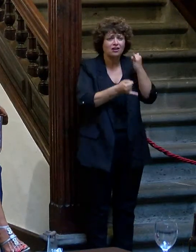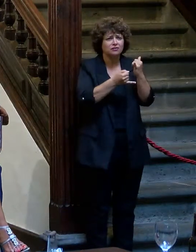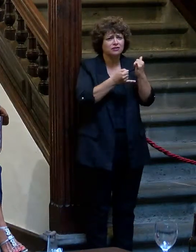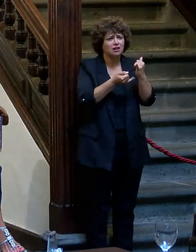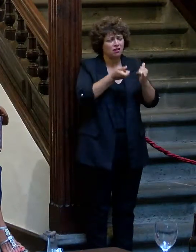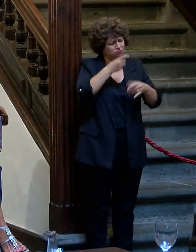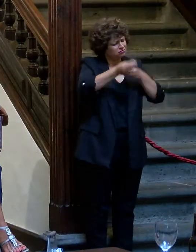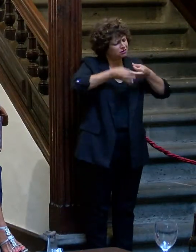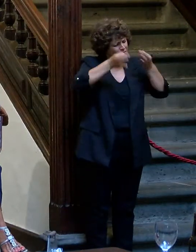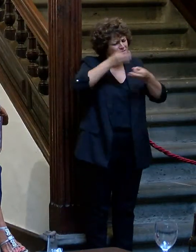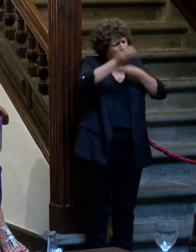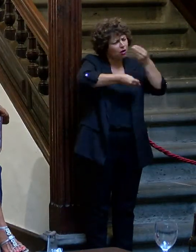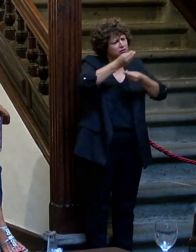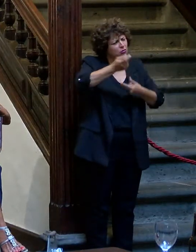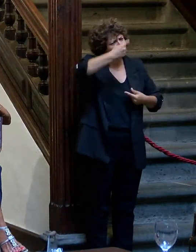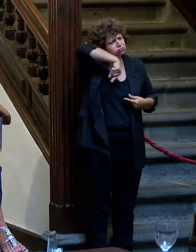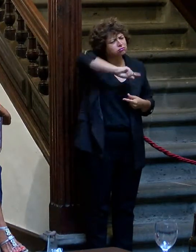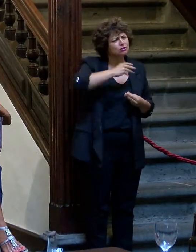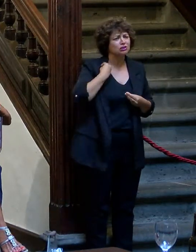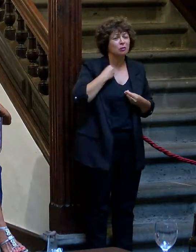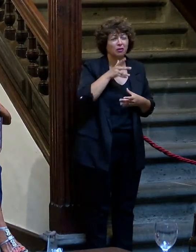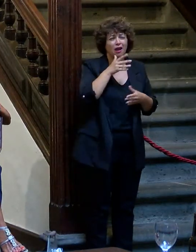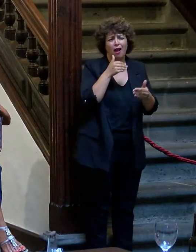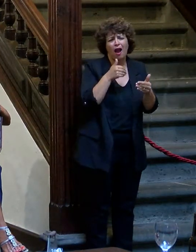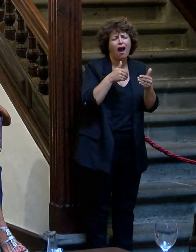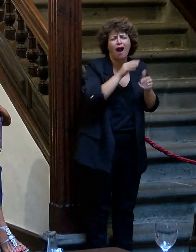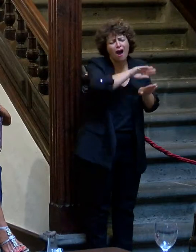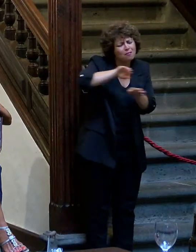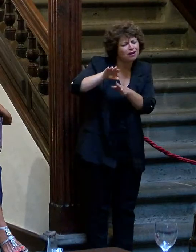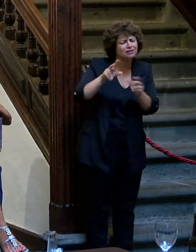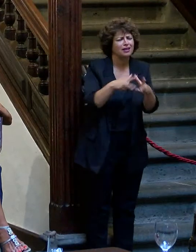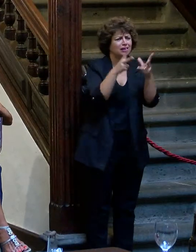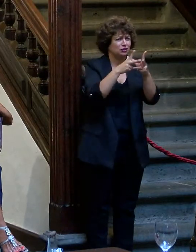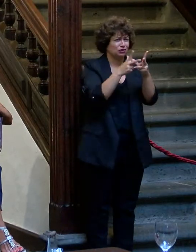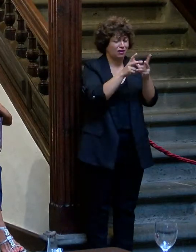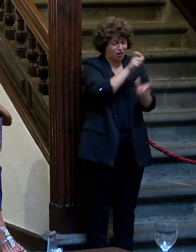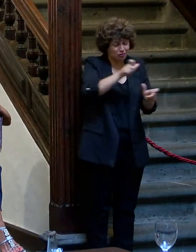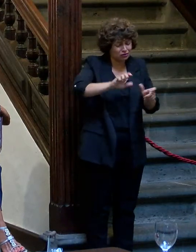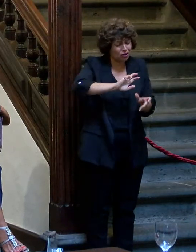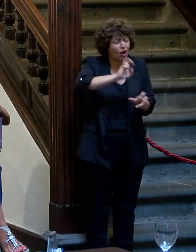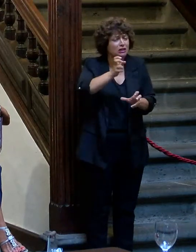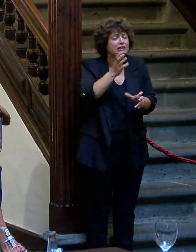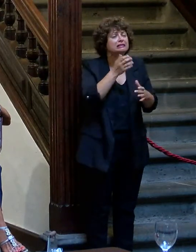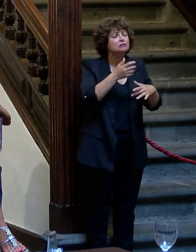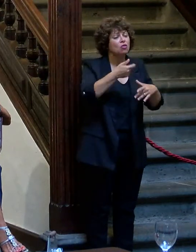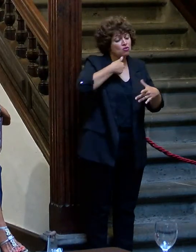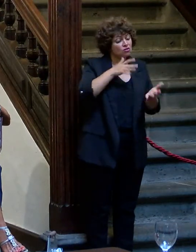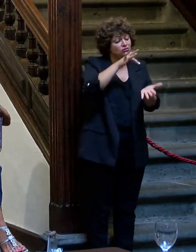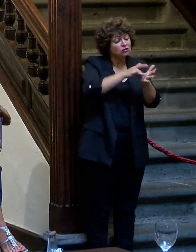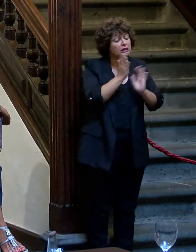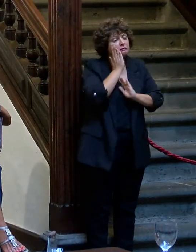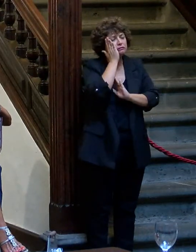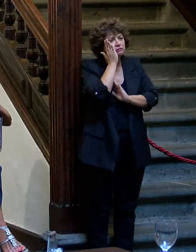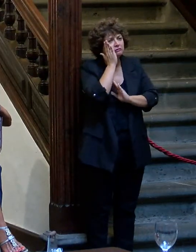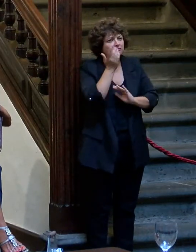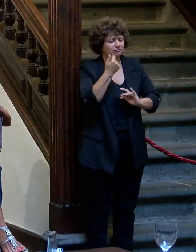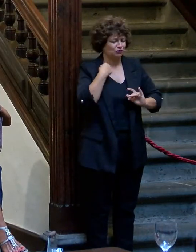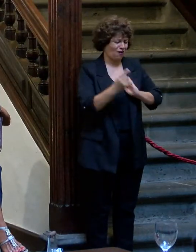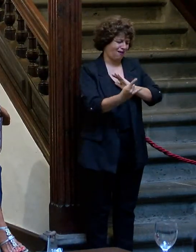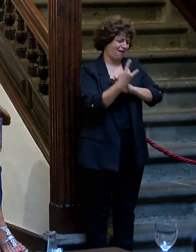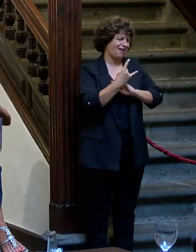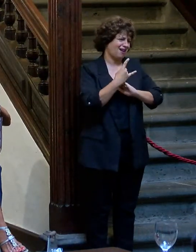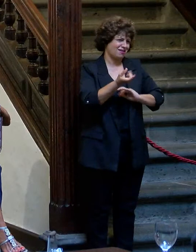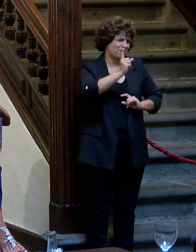echamos con nosotras mismas. Porque más allá de la sociedad, más allá de todos los demás, cuando me acuesto, si me echo trampas, a mí no me puedo engañar